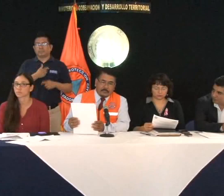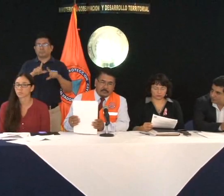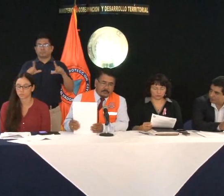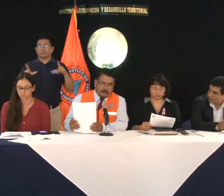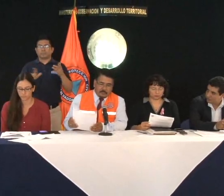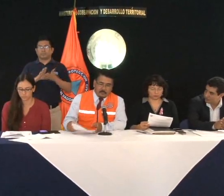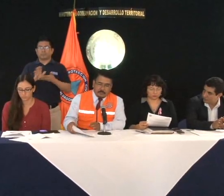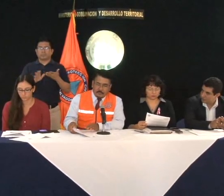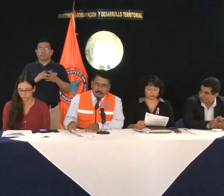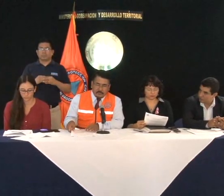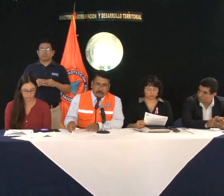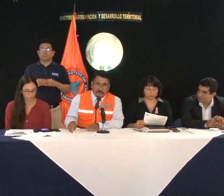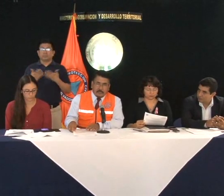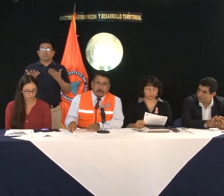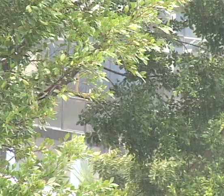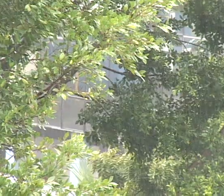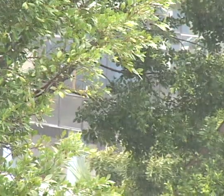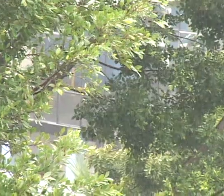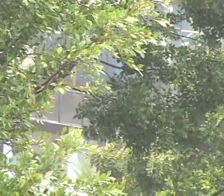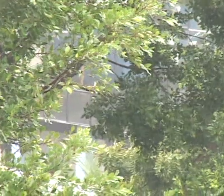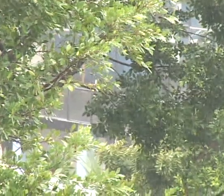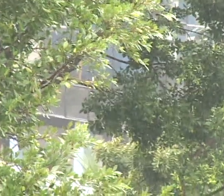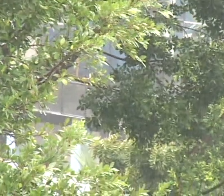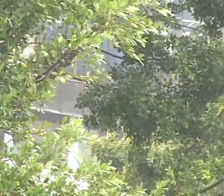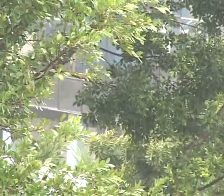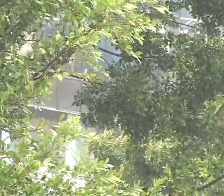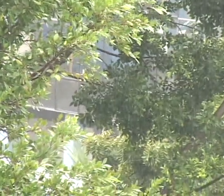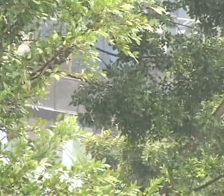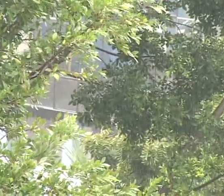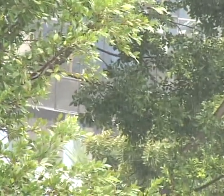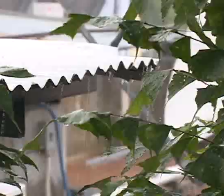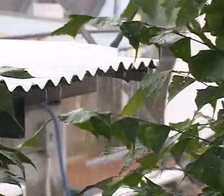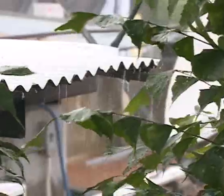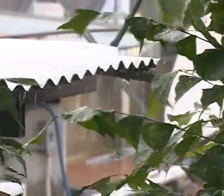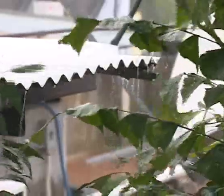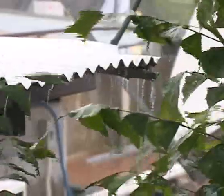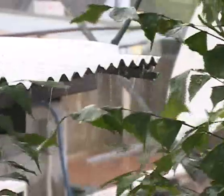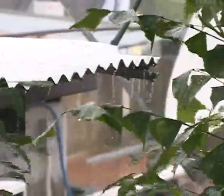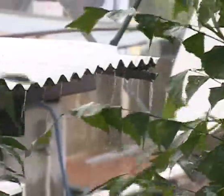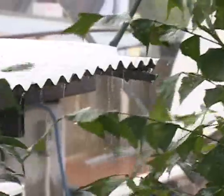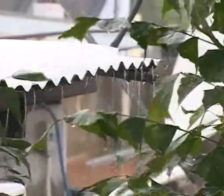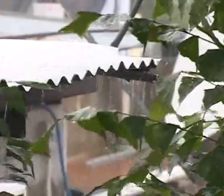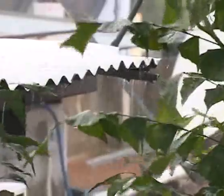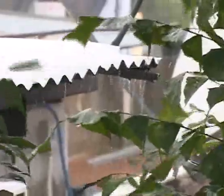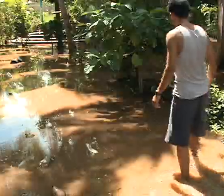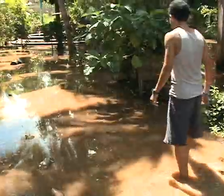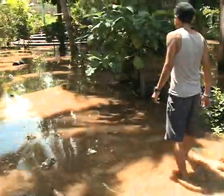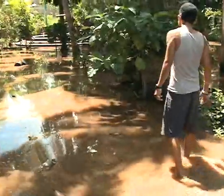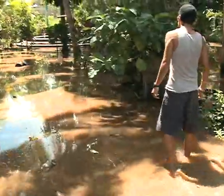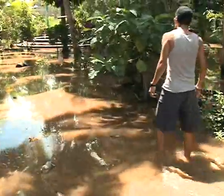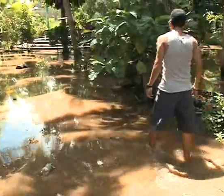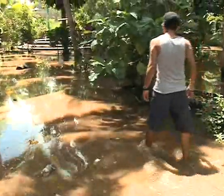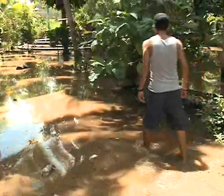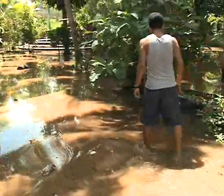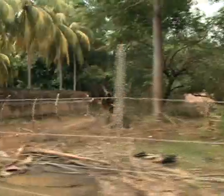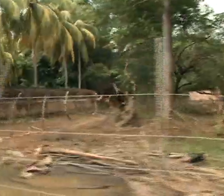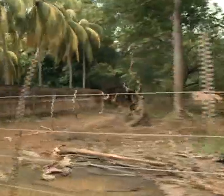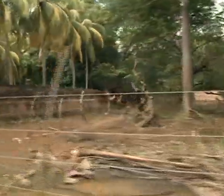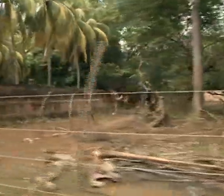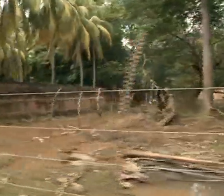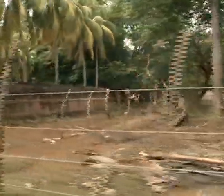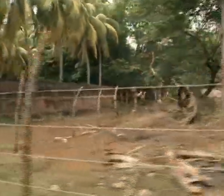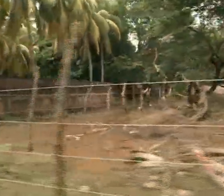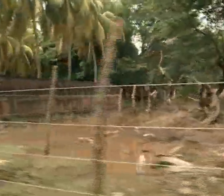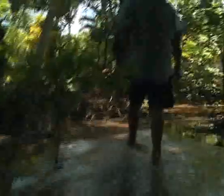de Protección Civil, se mantiene la cifra de cuatro personas fallecidas durante el temporal. Lo que incrementó es el número de viviendas inundadas a